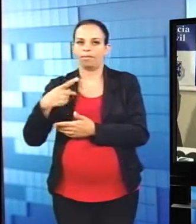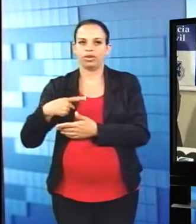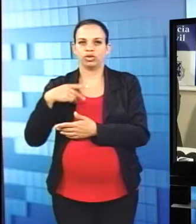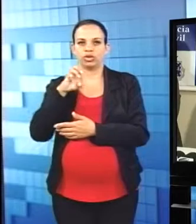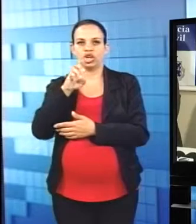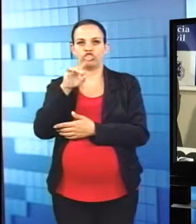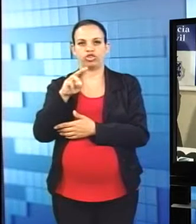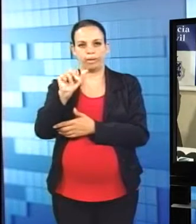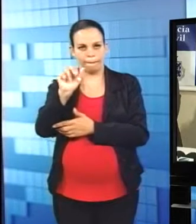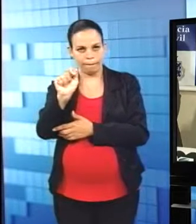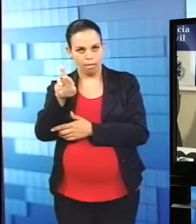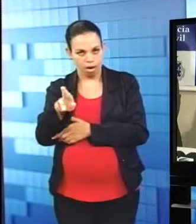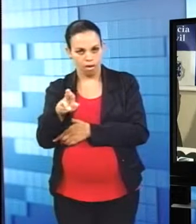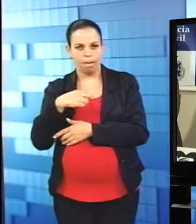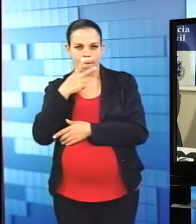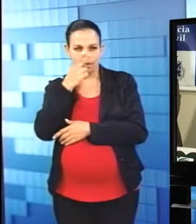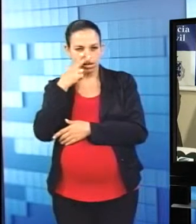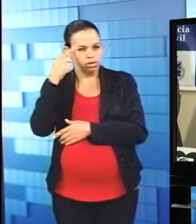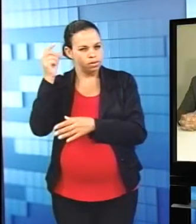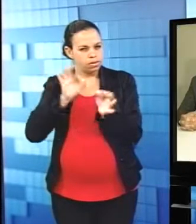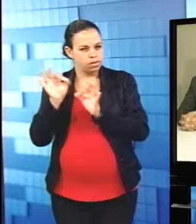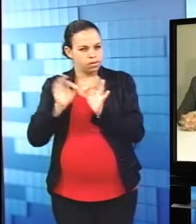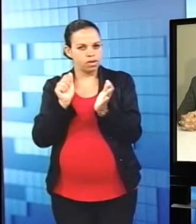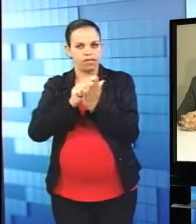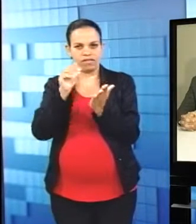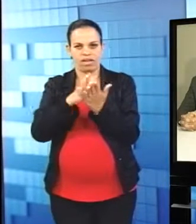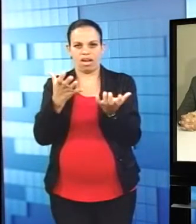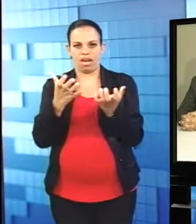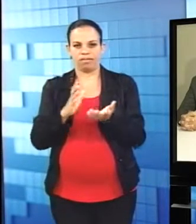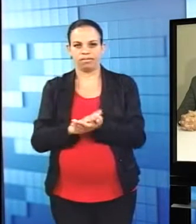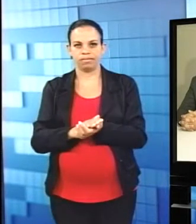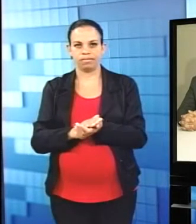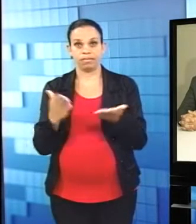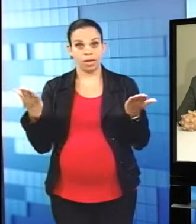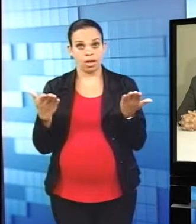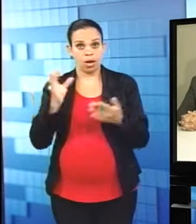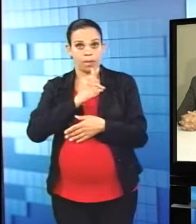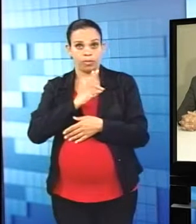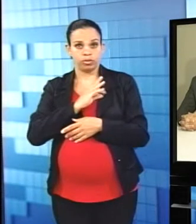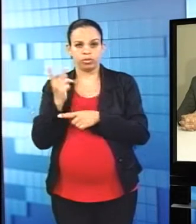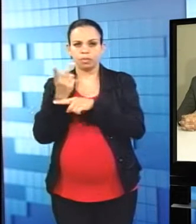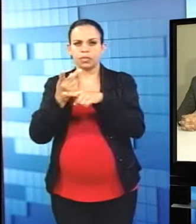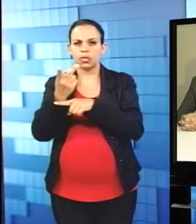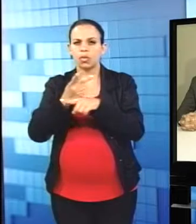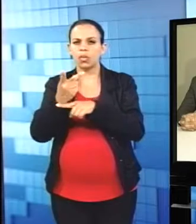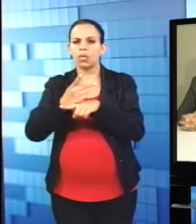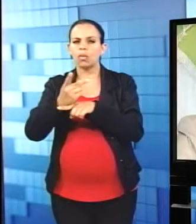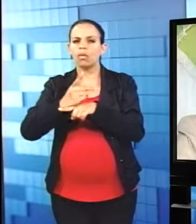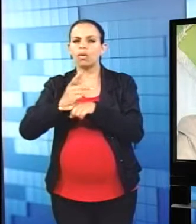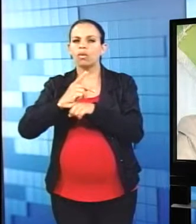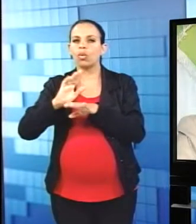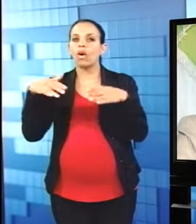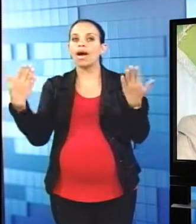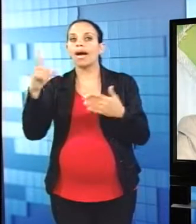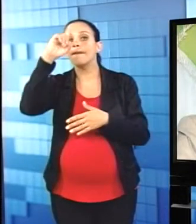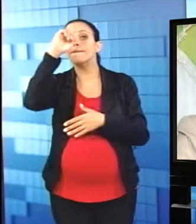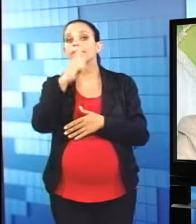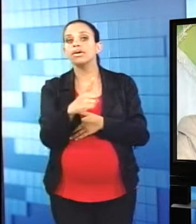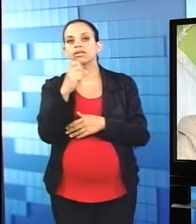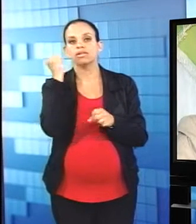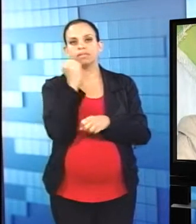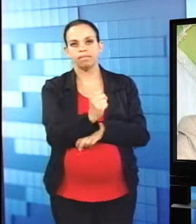da Barra do Chóssi. Se aproveitaram o momento que as vítimas pararam durante a viagem, abordaram as vítimas e